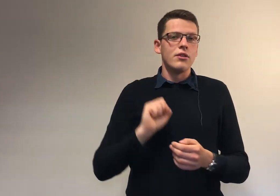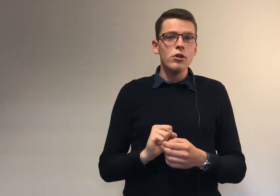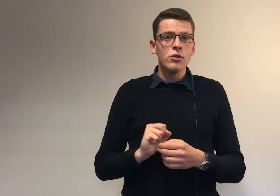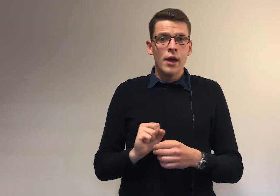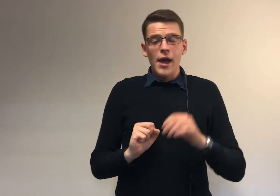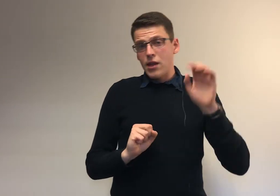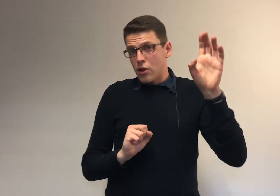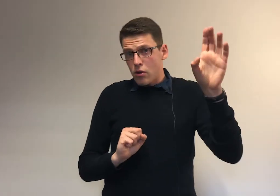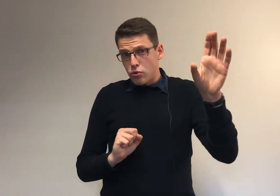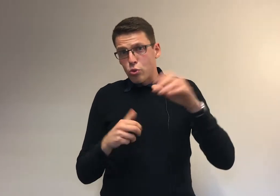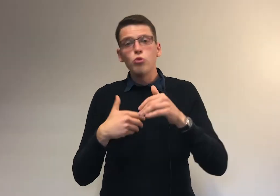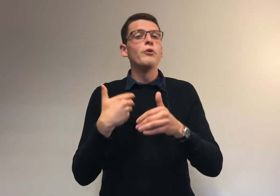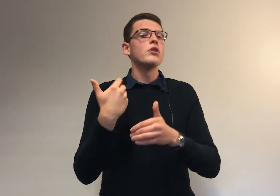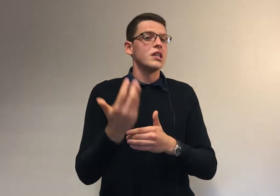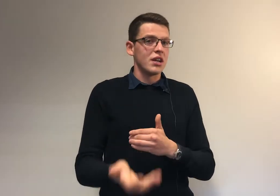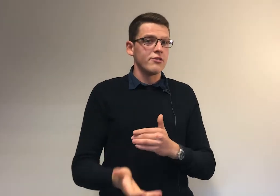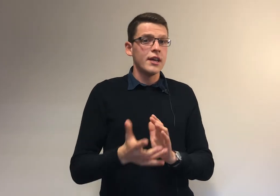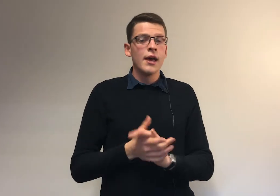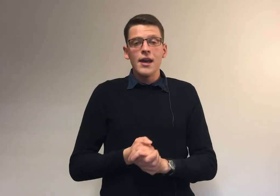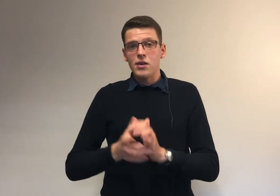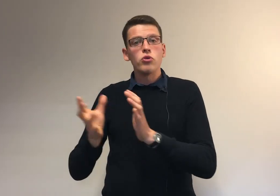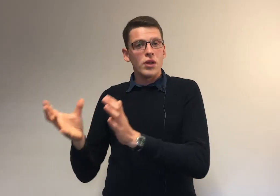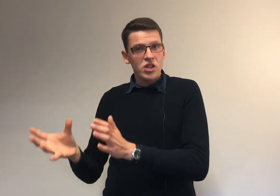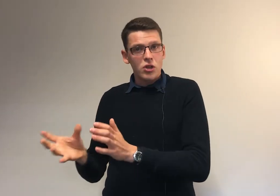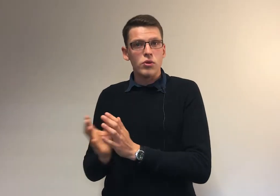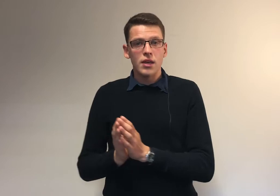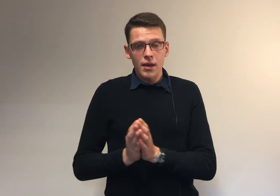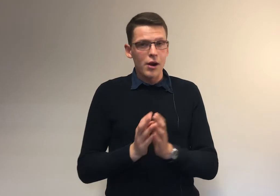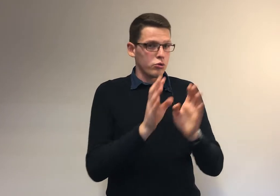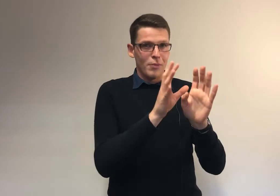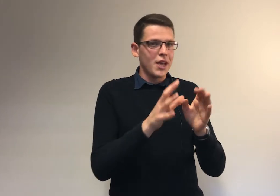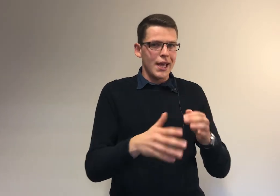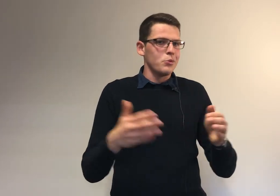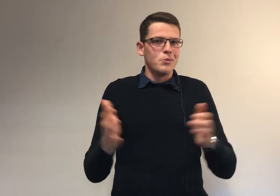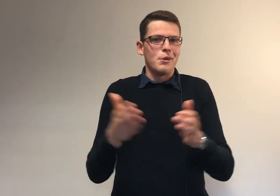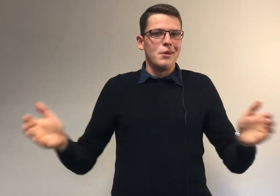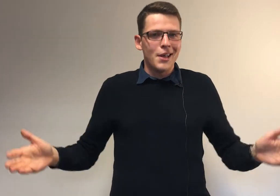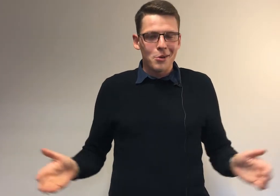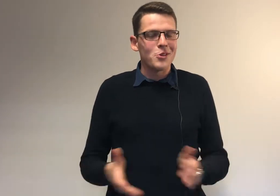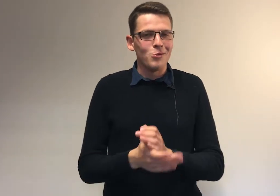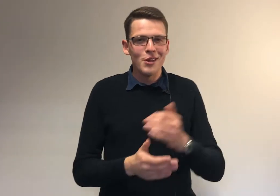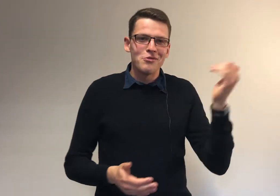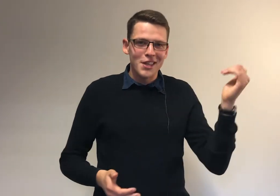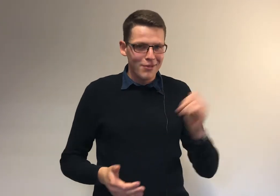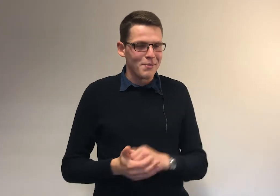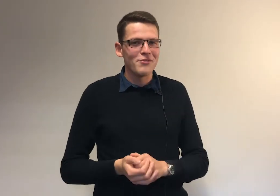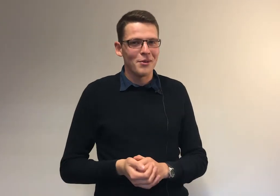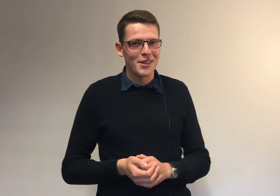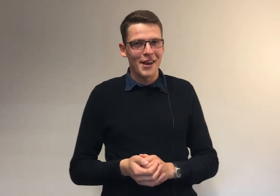notes ? Est-ce que ton support est déjà fait ? Et est-ce que tu as déjà étudié ? Alors, tu vas me dire, mais, commencez à étudier, vous venez de dire qu'il ne pas le faire en S1.